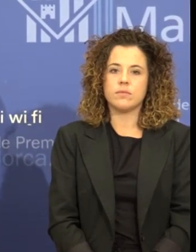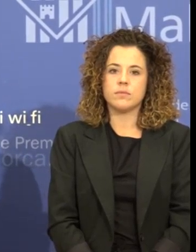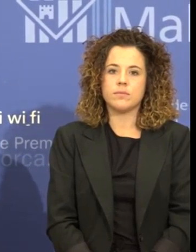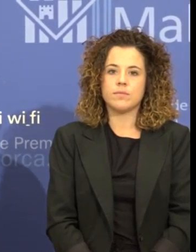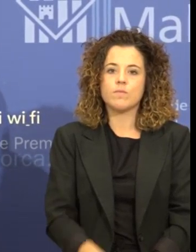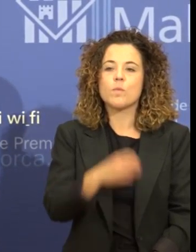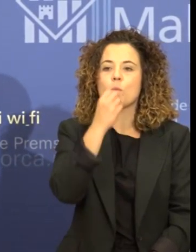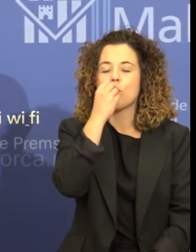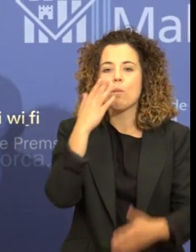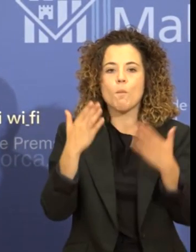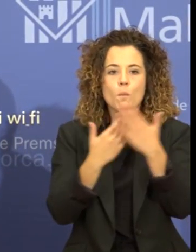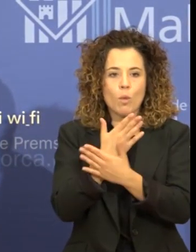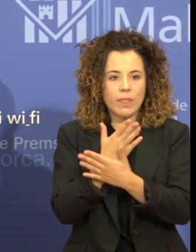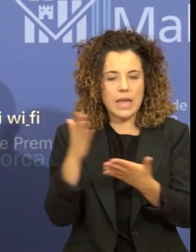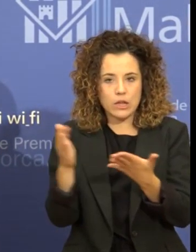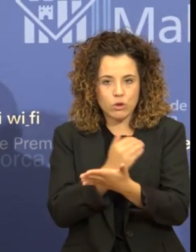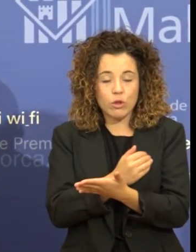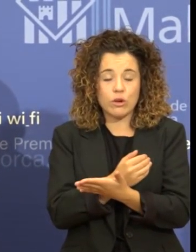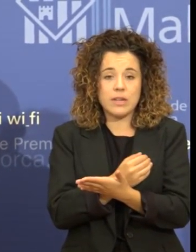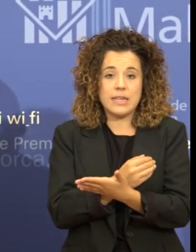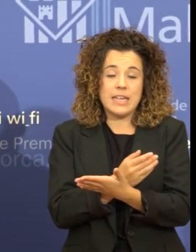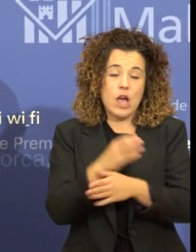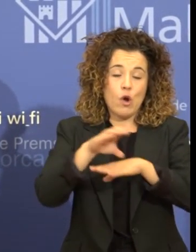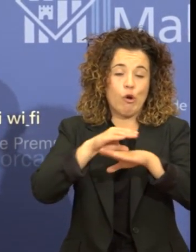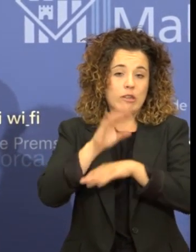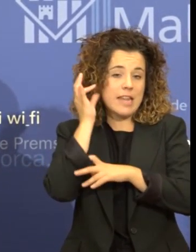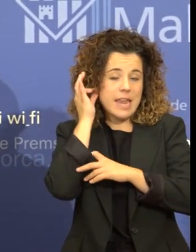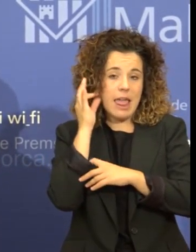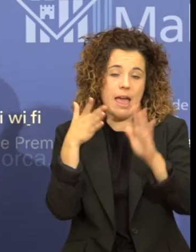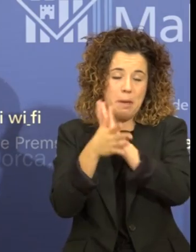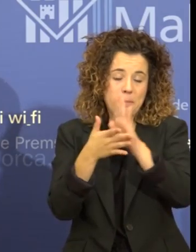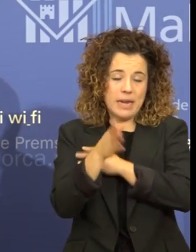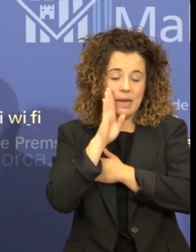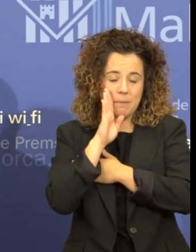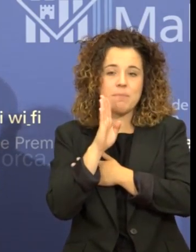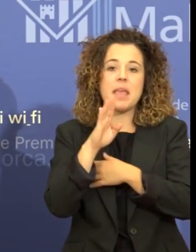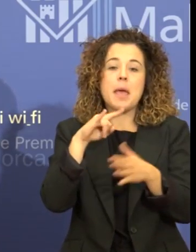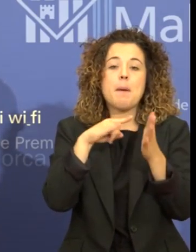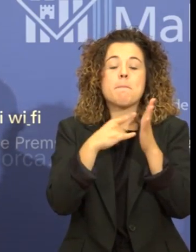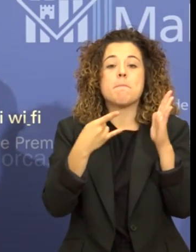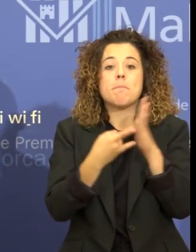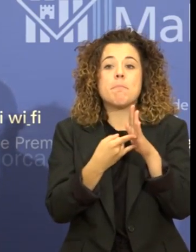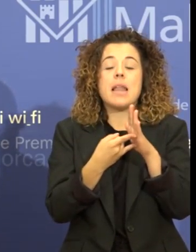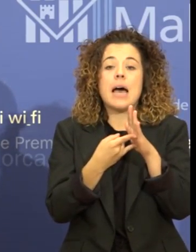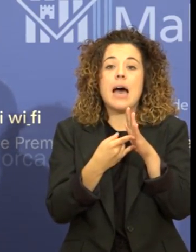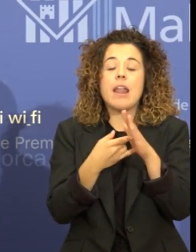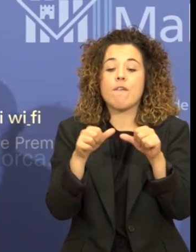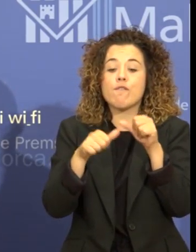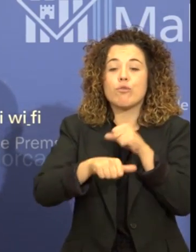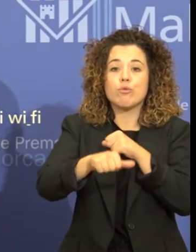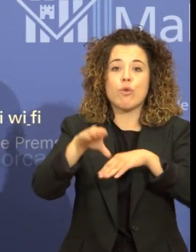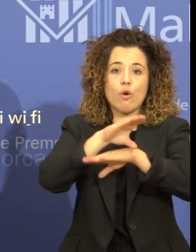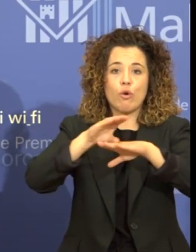Bé, bon dia a tots. Bé, com ja ha explicat la consellera, aquest pla que es vol aprovar en el pròxim consell de